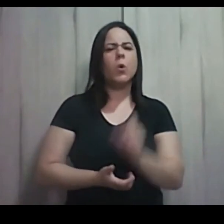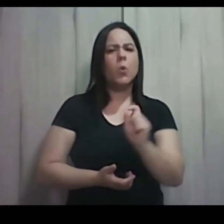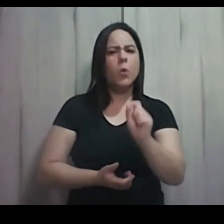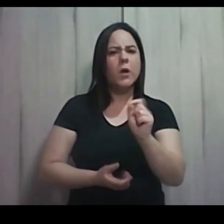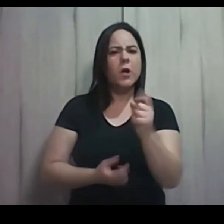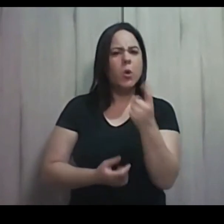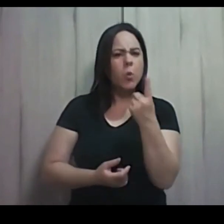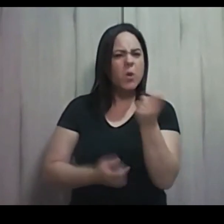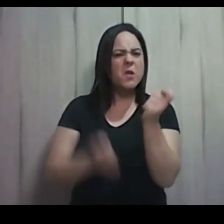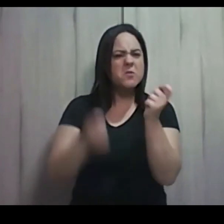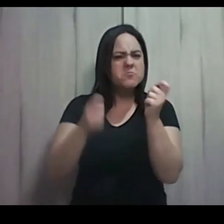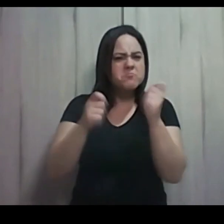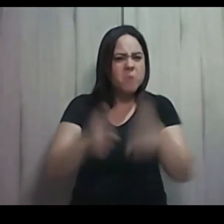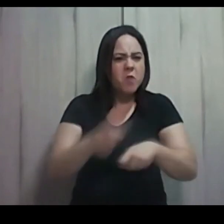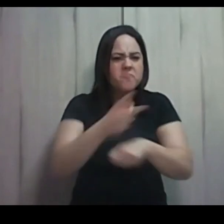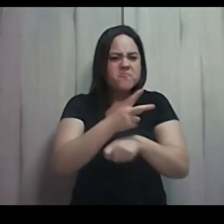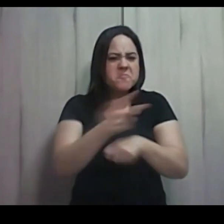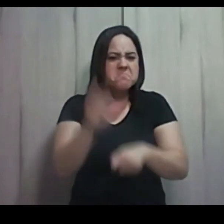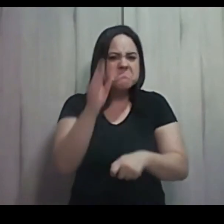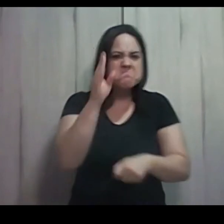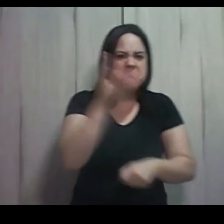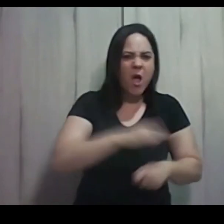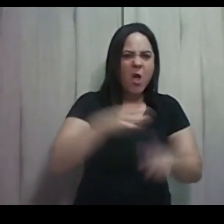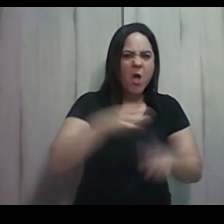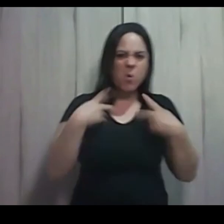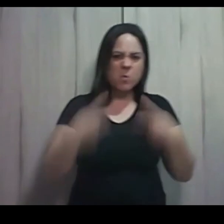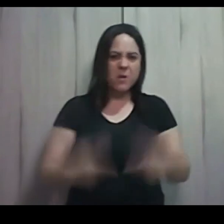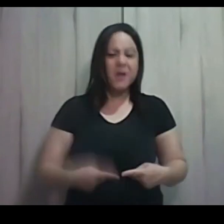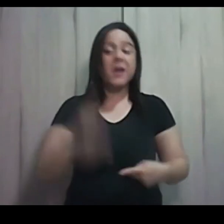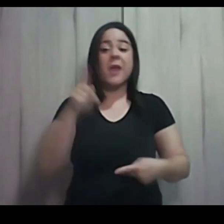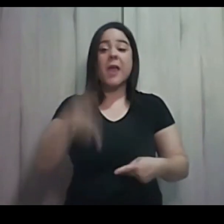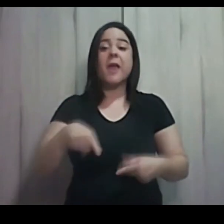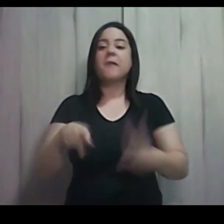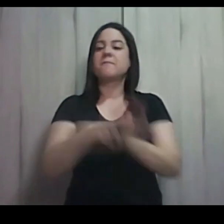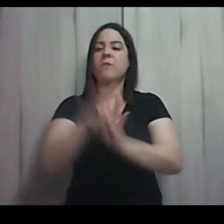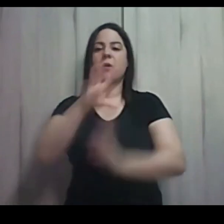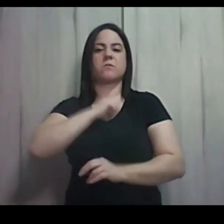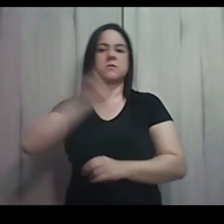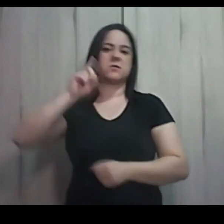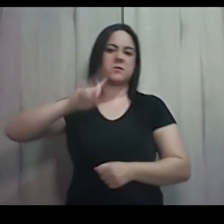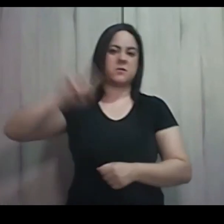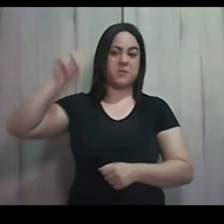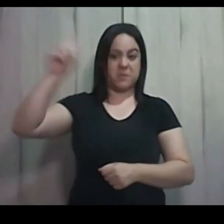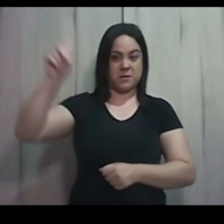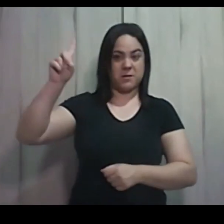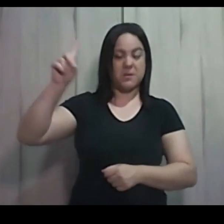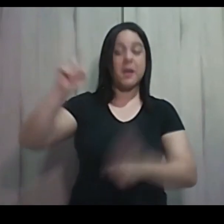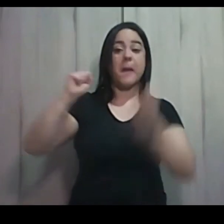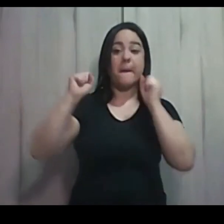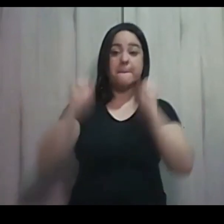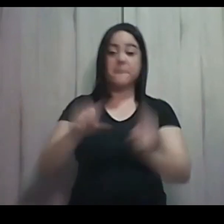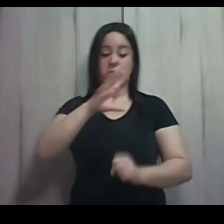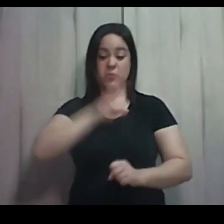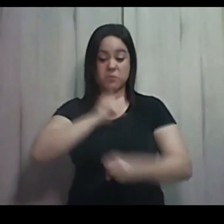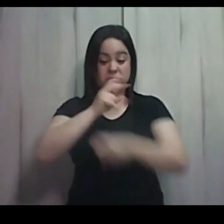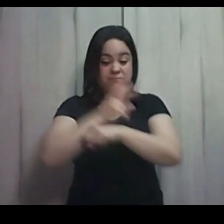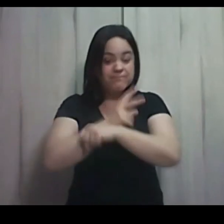a crueldade humana é o amor de Deus. E para que o amor vencesse, Cristo morreu.